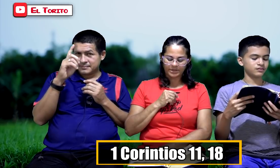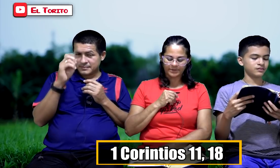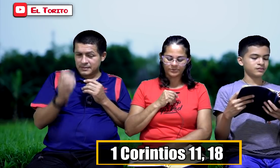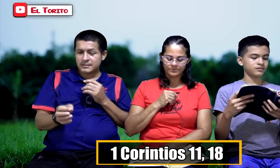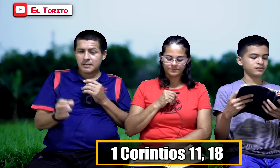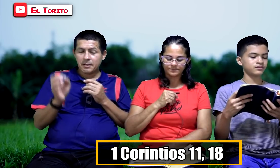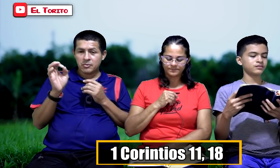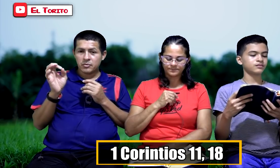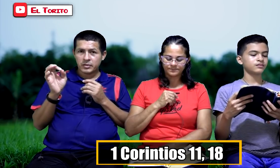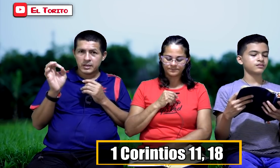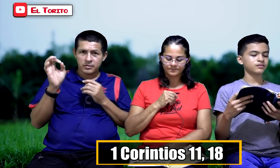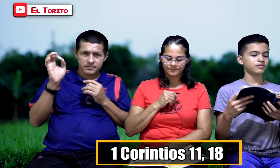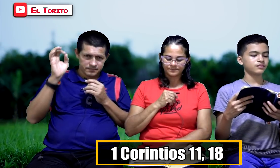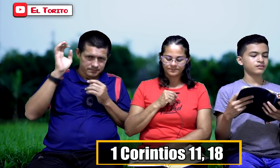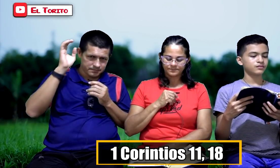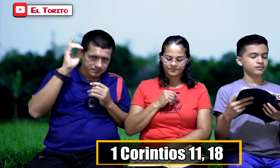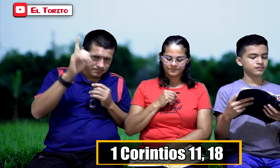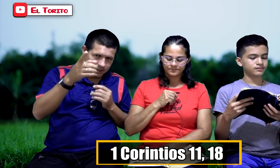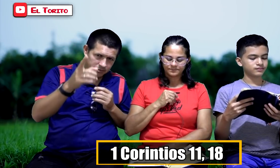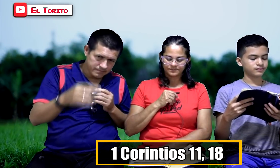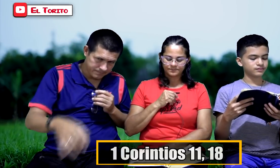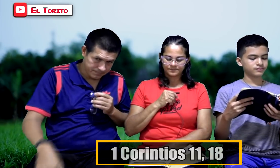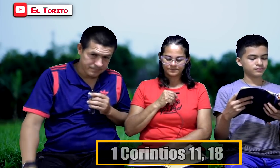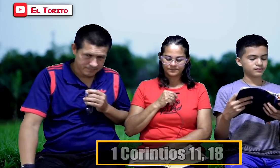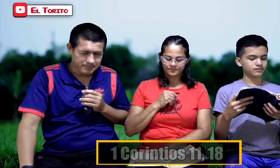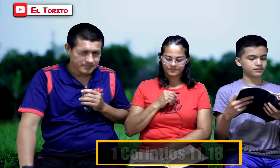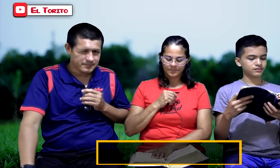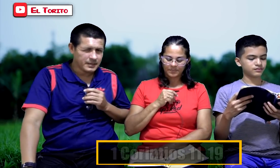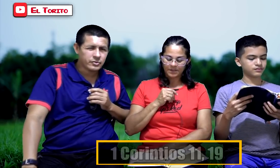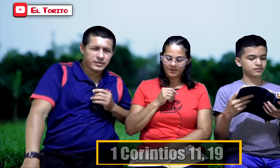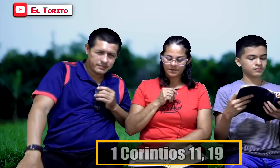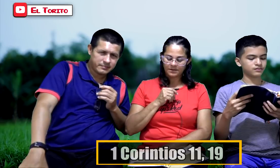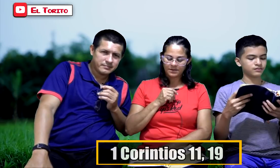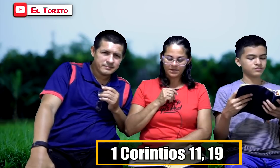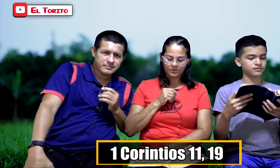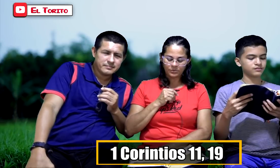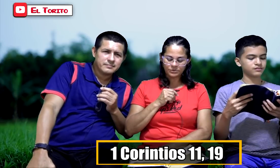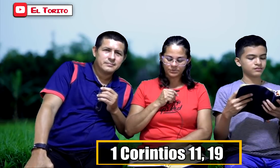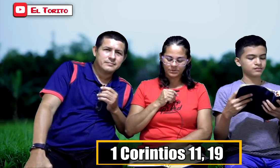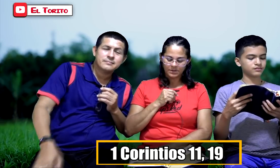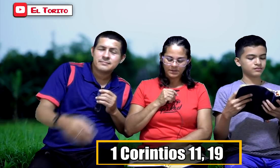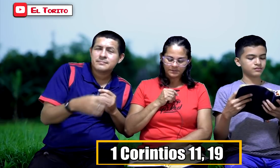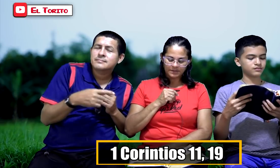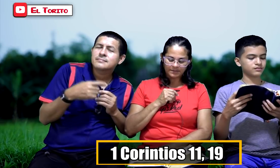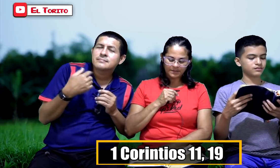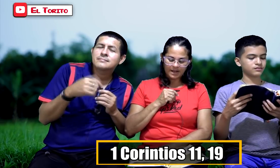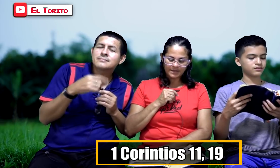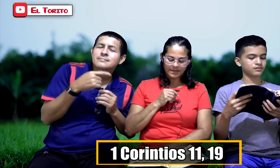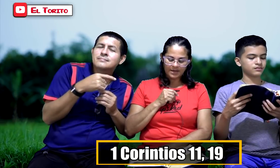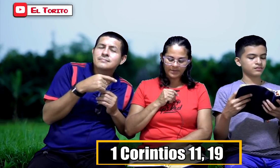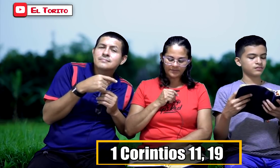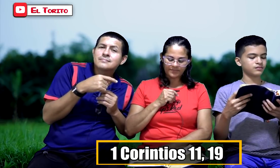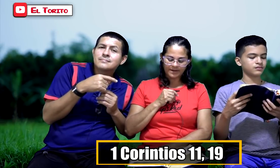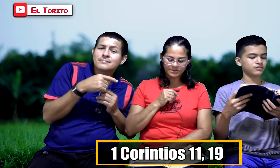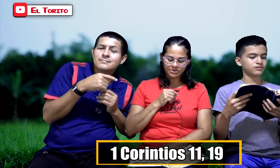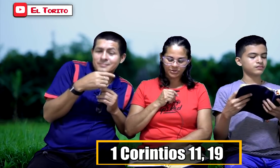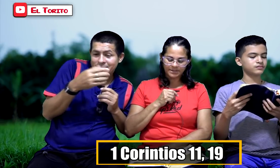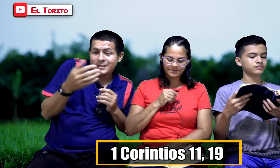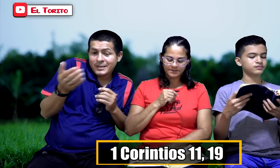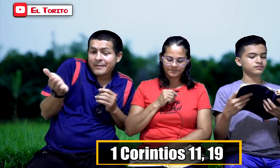creo. Dice San Pablo, lo creo. Pero, escuchen. Incluso, tendrá que haber facciones. Tiene que